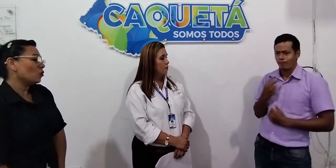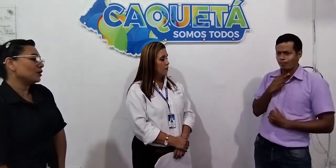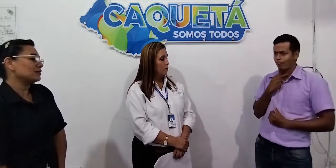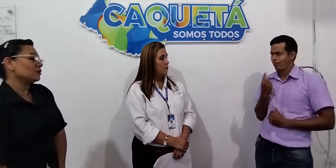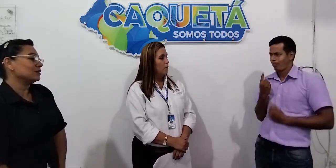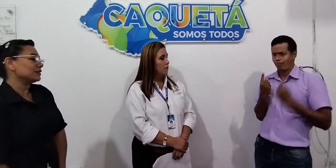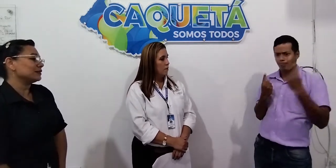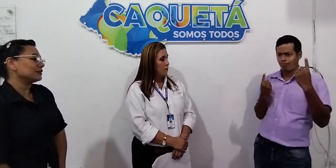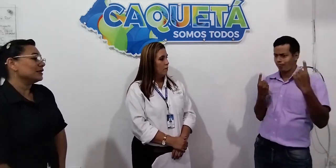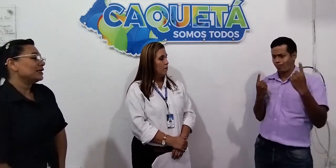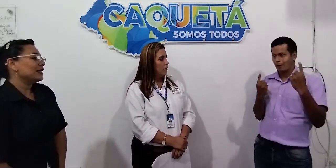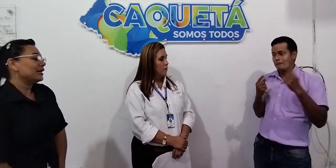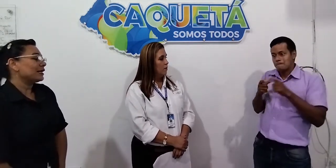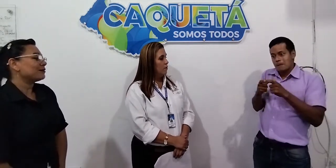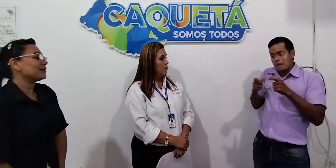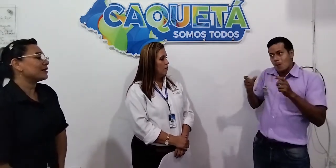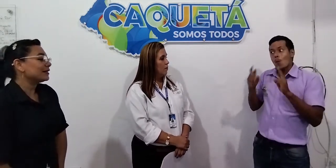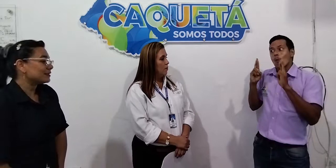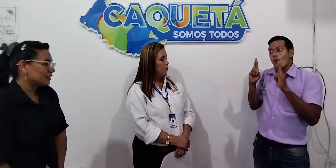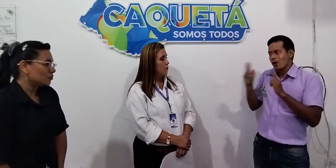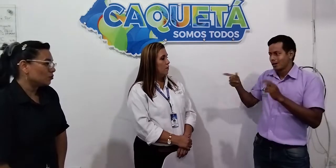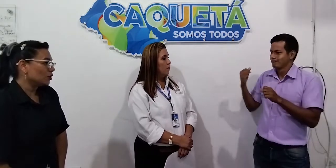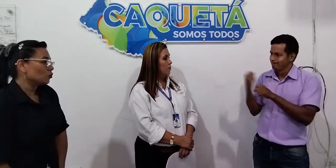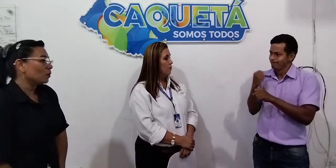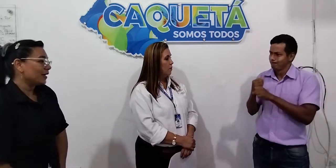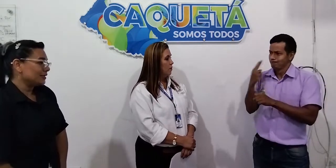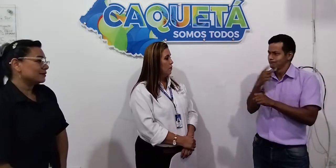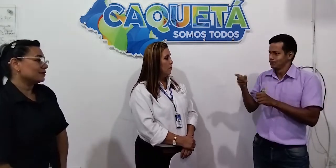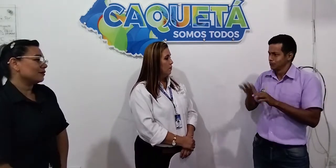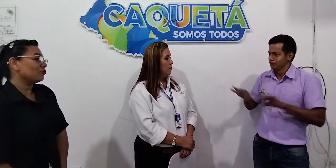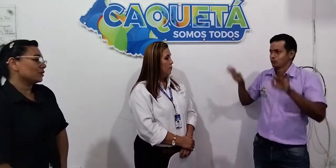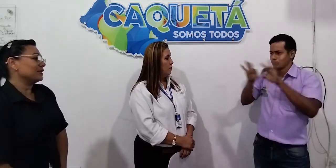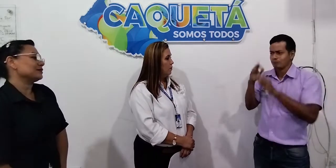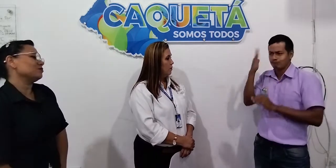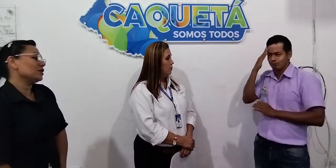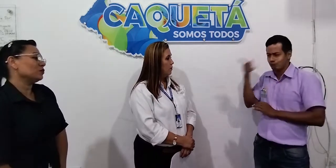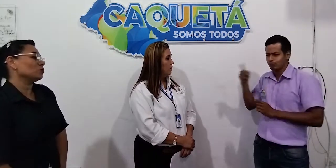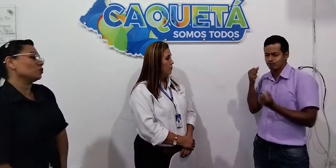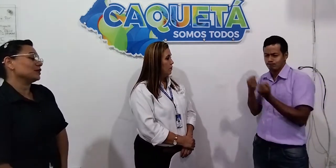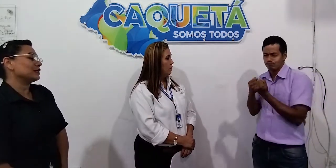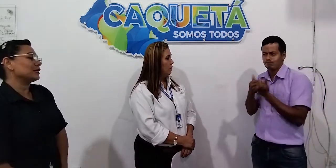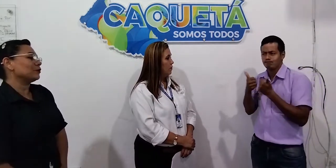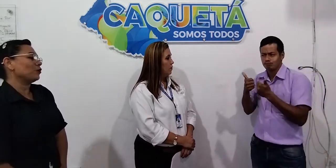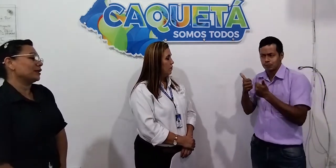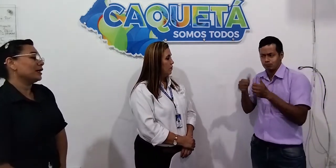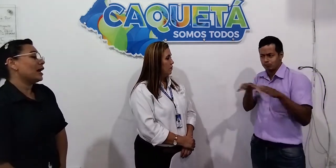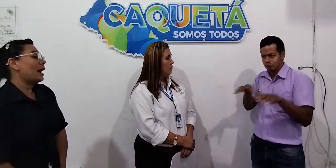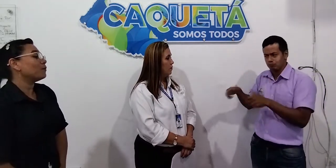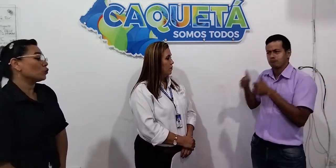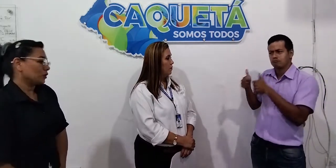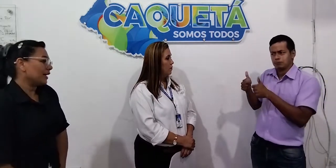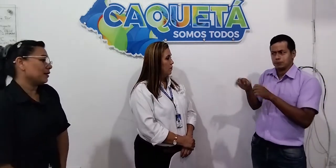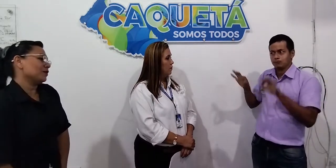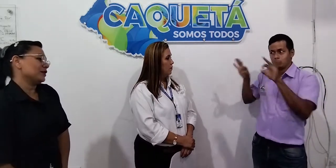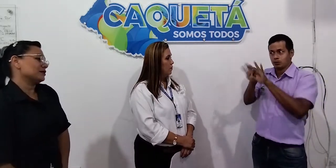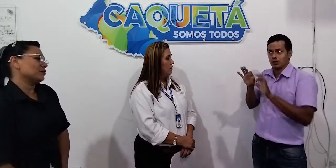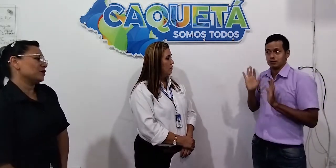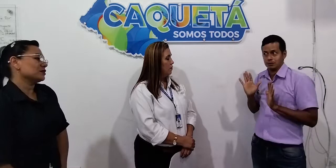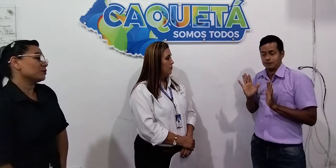jóvenes, adolescentes que sigan creciendo en un país de fortalecimiento, en un país al que le puedan aportar al país, que puedan ser